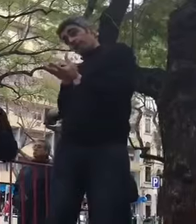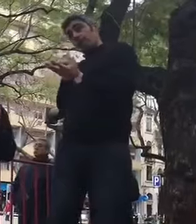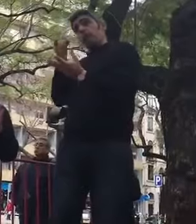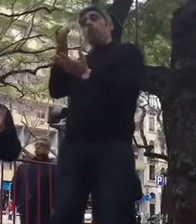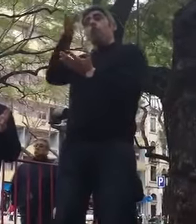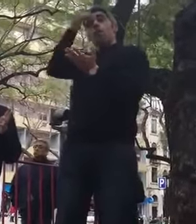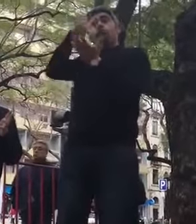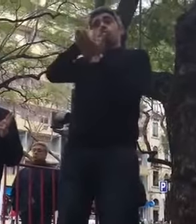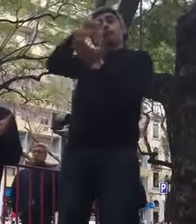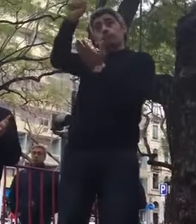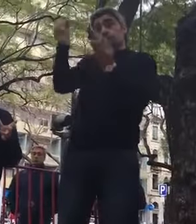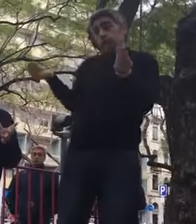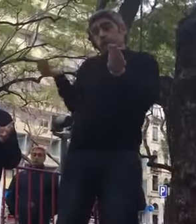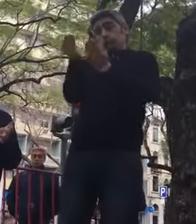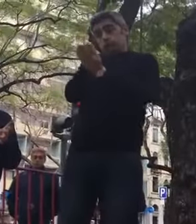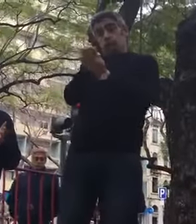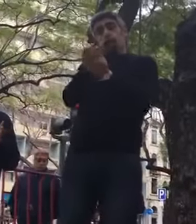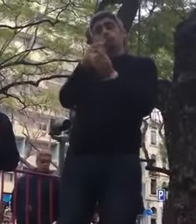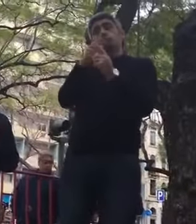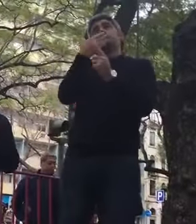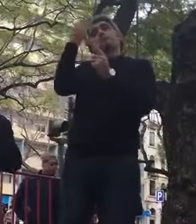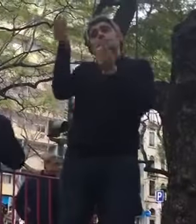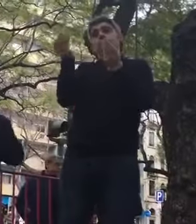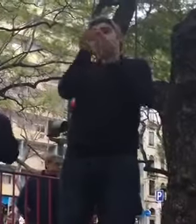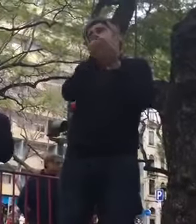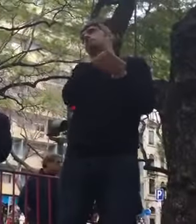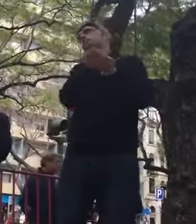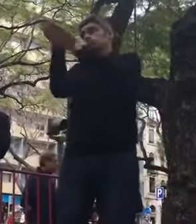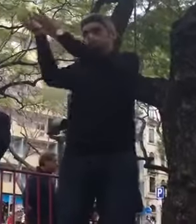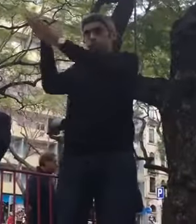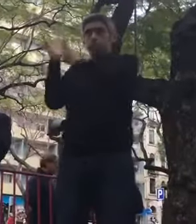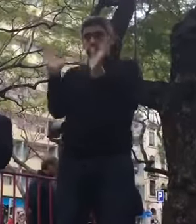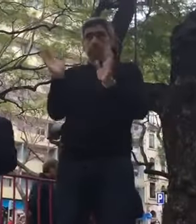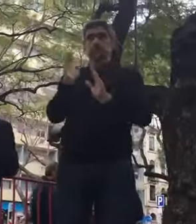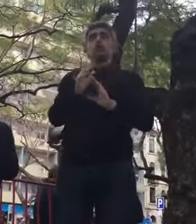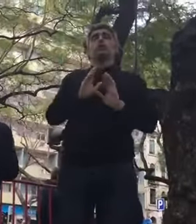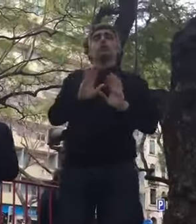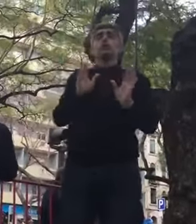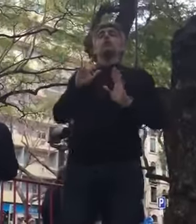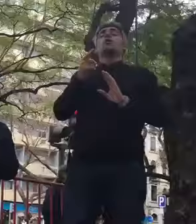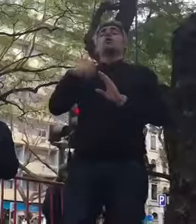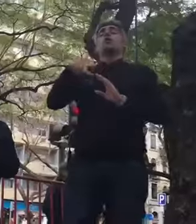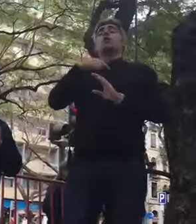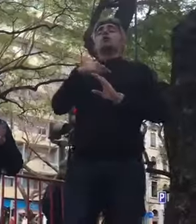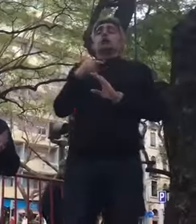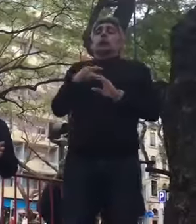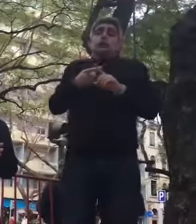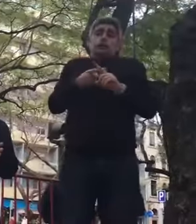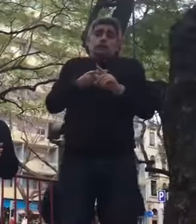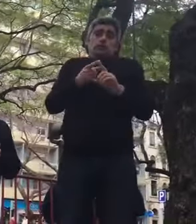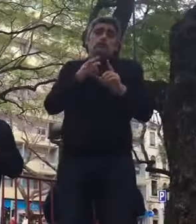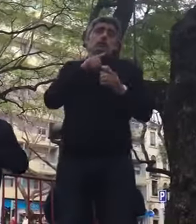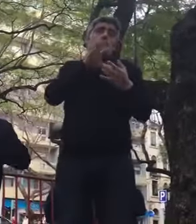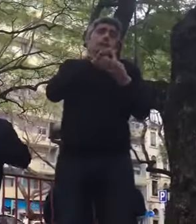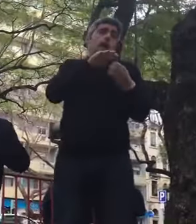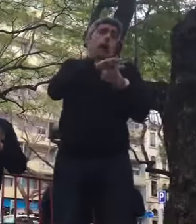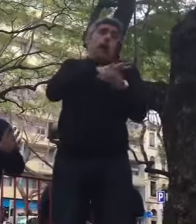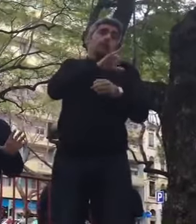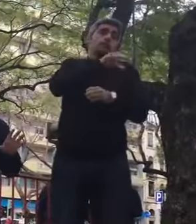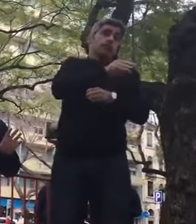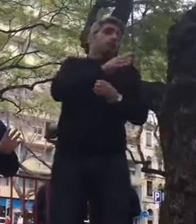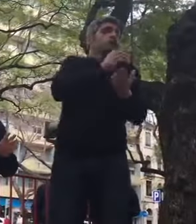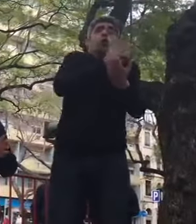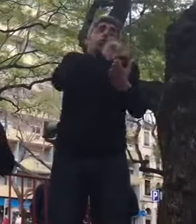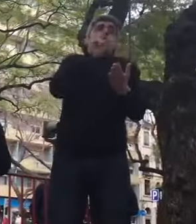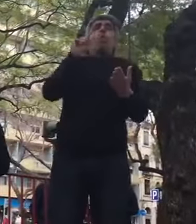E, portanto, será um parecer que se pede sem ser devidamente já canalizado, porque nós temos interesse para a LGTB, como para